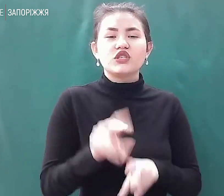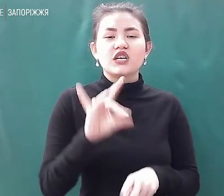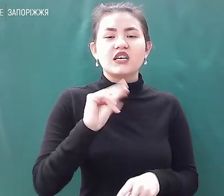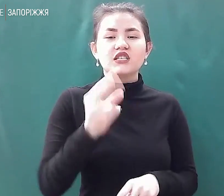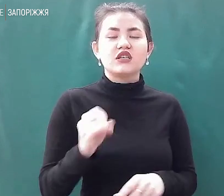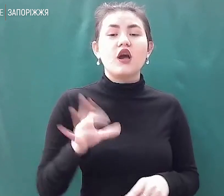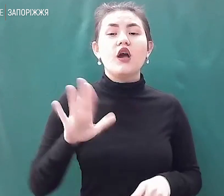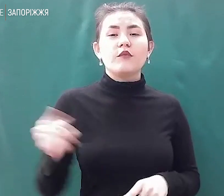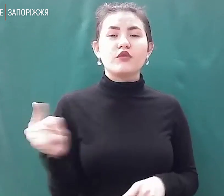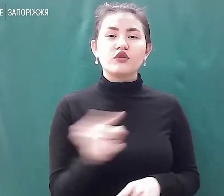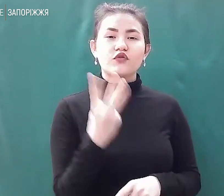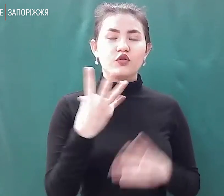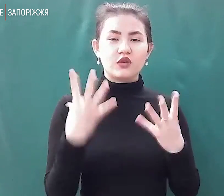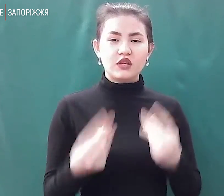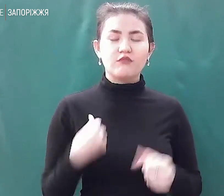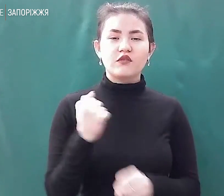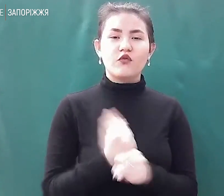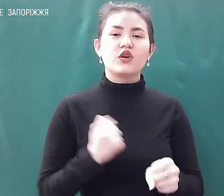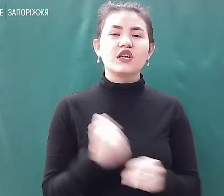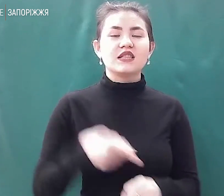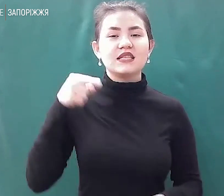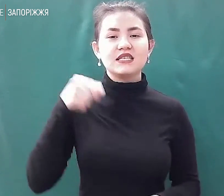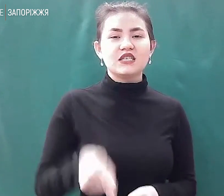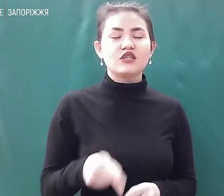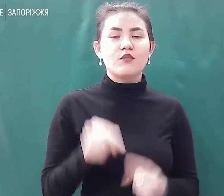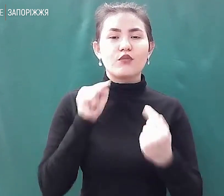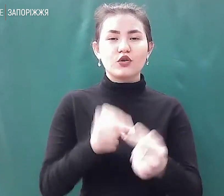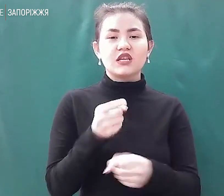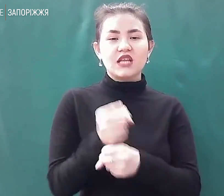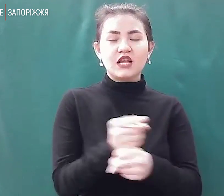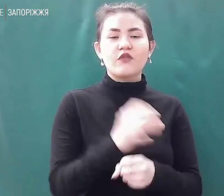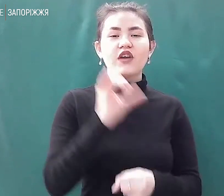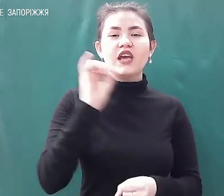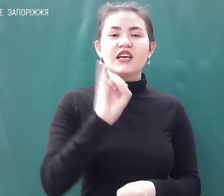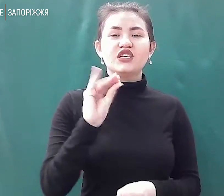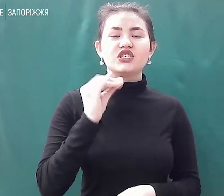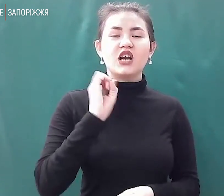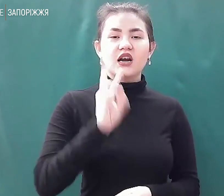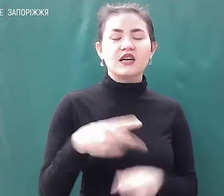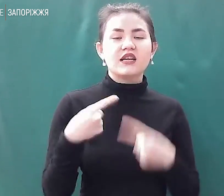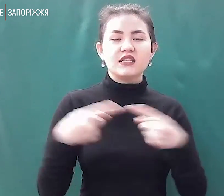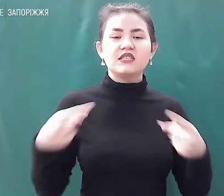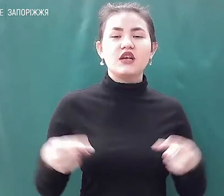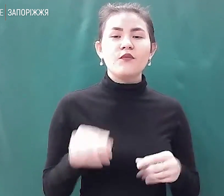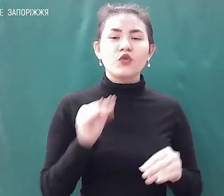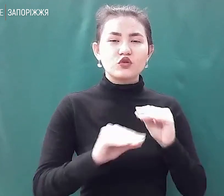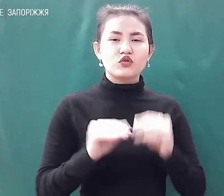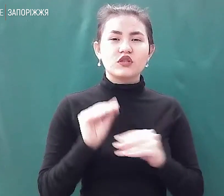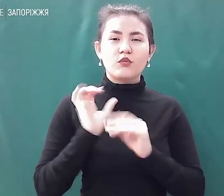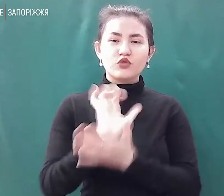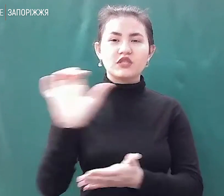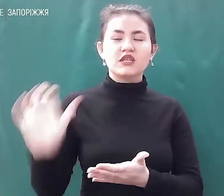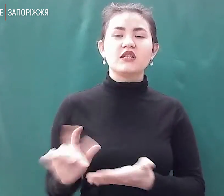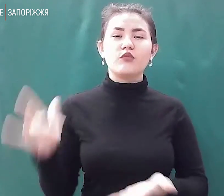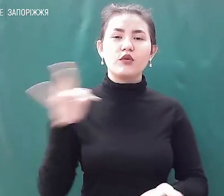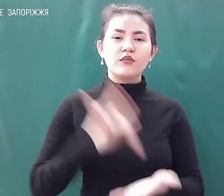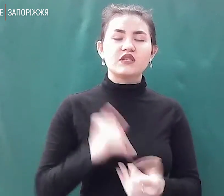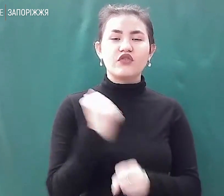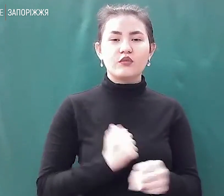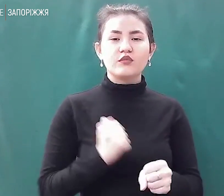трьох днів, ми створили тисячу протитанкових їжаків, різних конструкцій і запустили по місту таке ж виробництво, аби закрити Запоріжжя